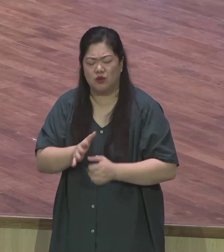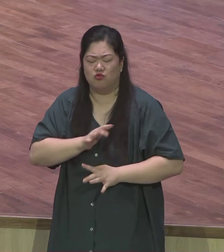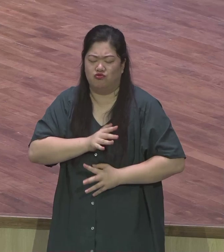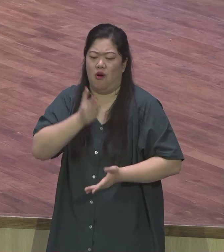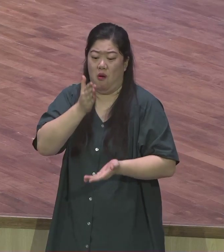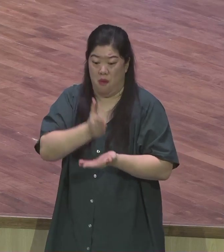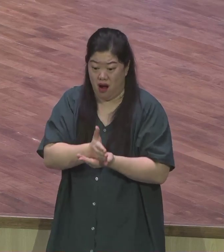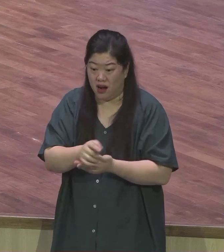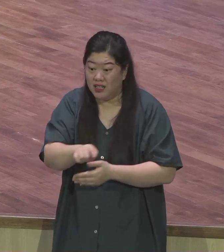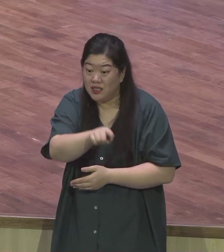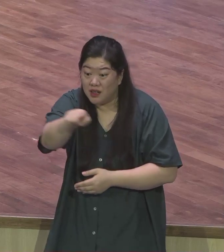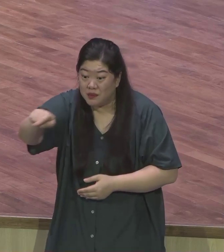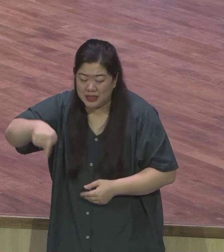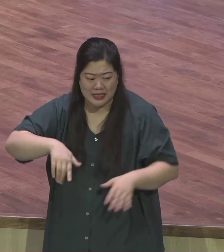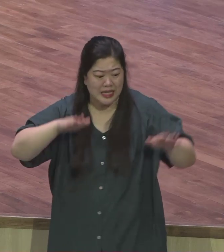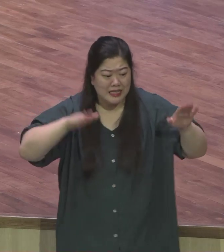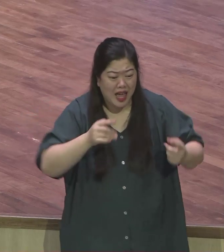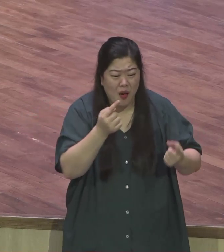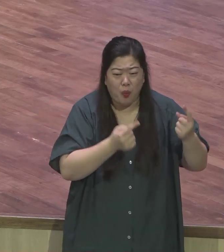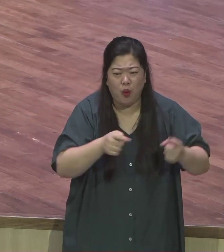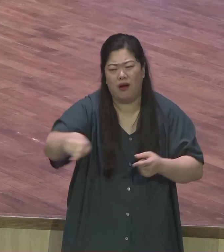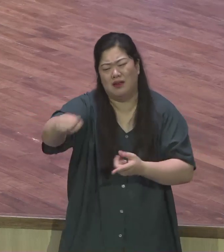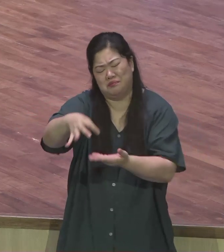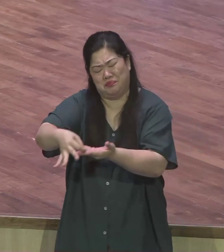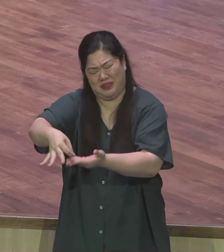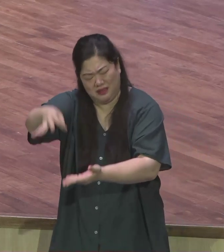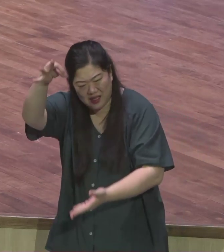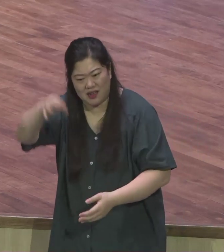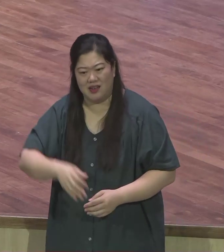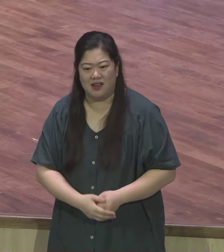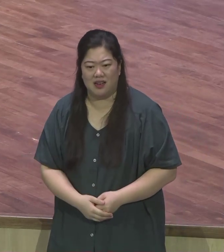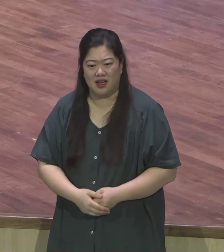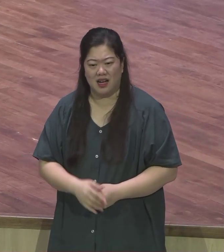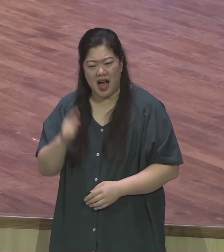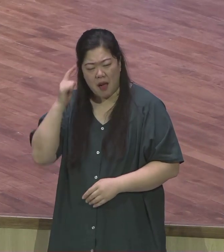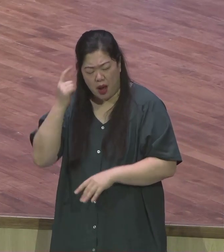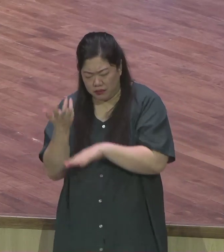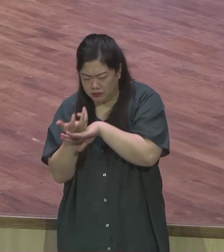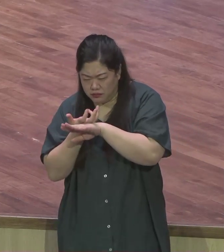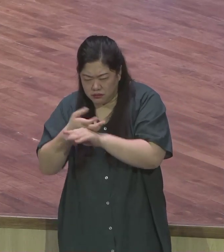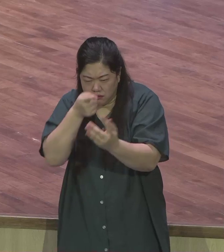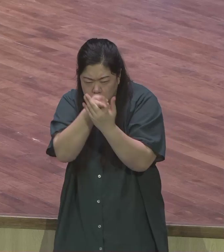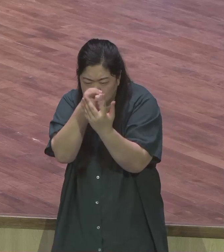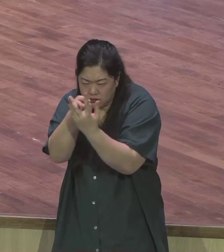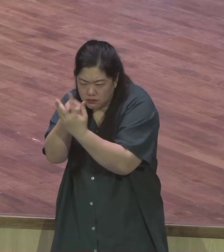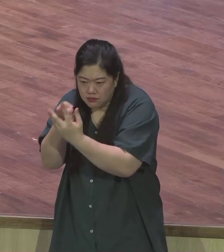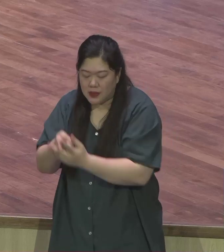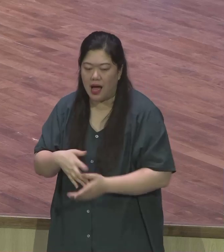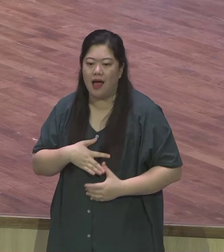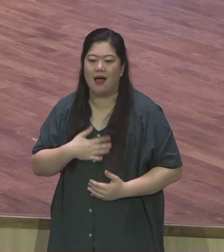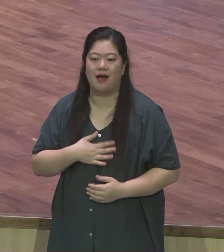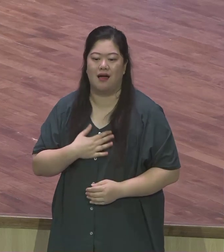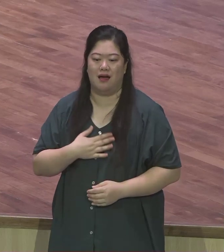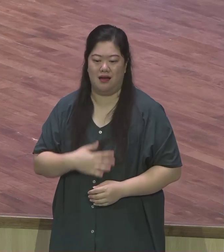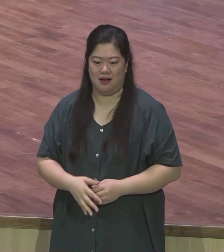참새보다 더 귀하니라 머리털까지도 다 세심바되었나니 바로 이것은 하나님의